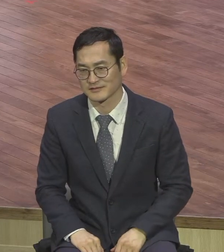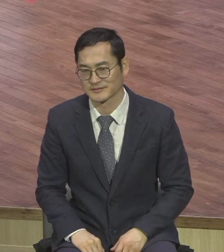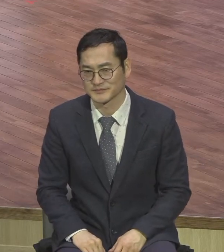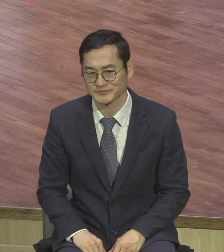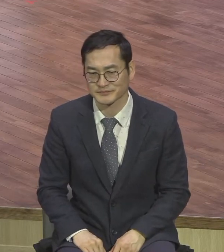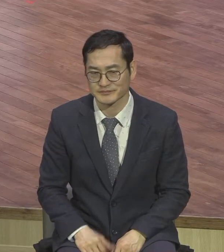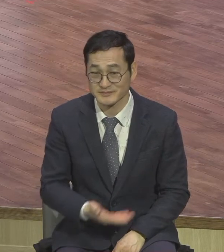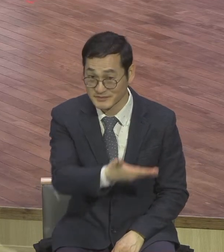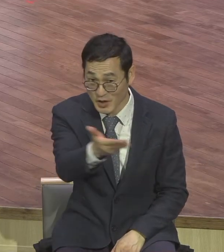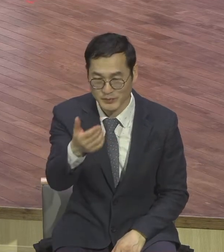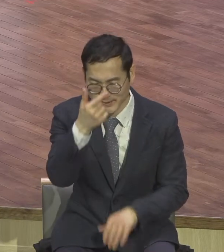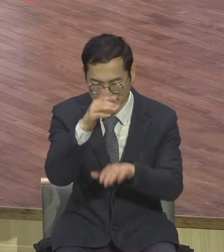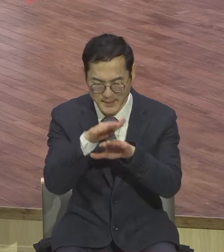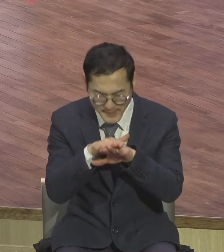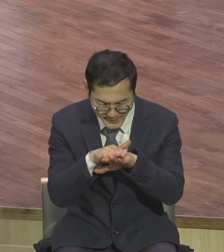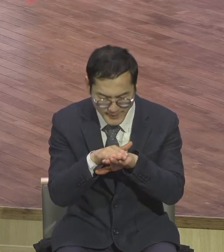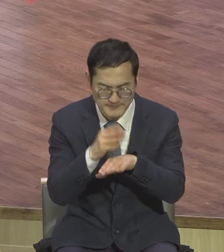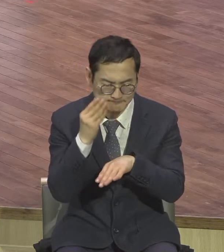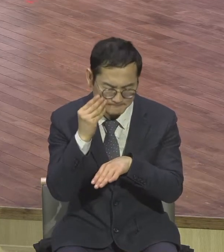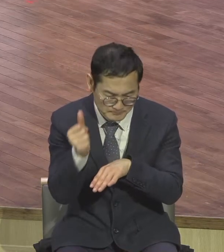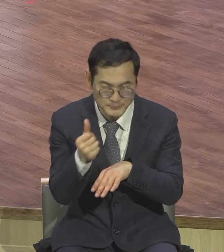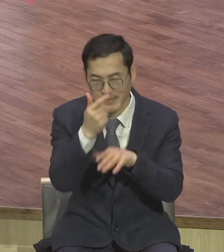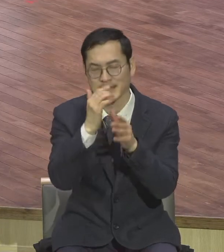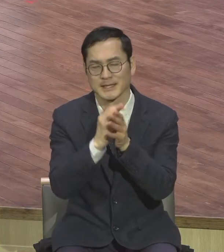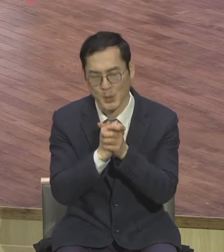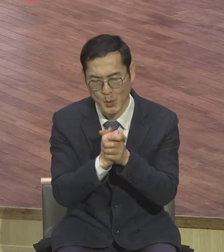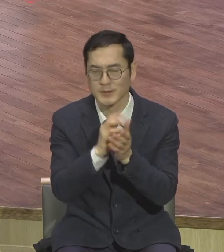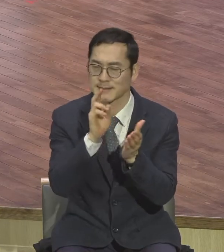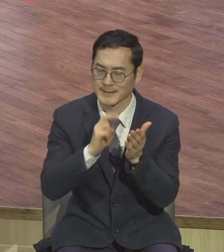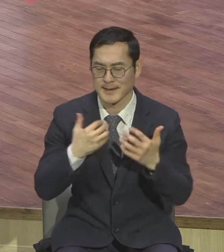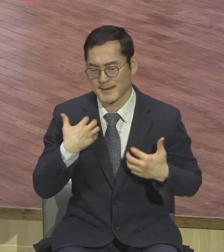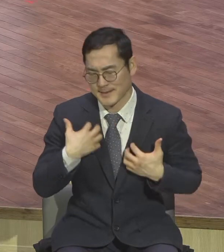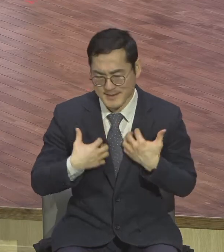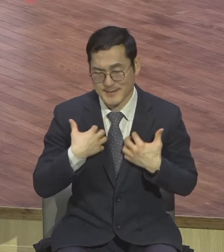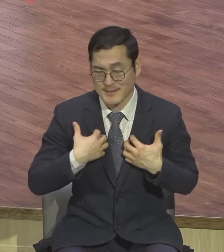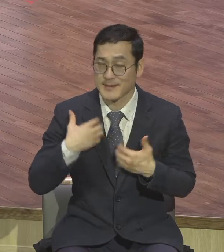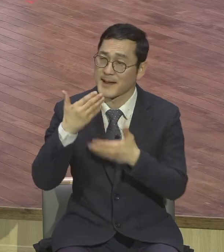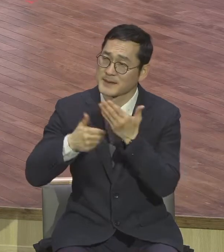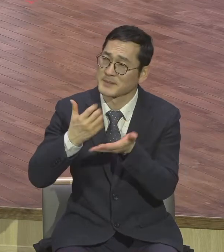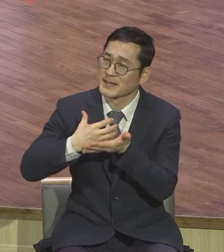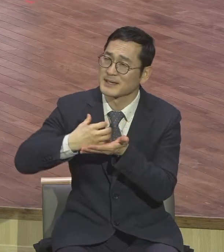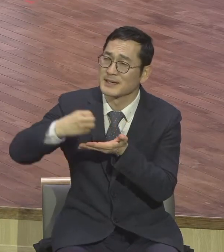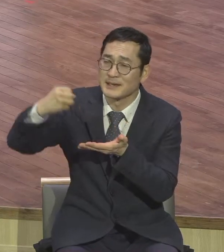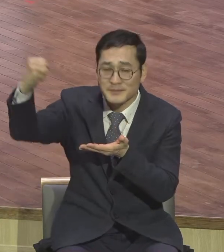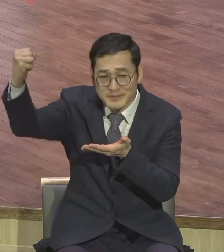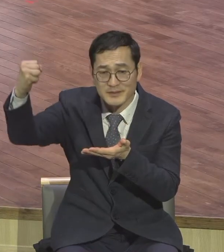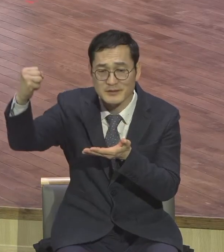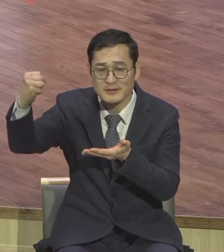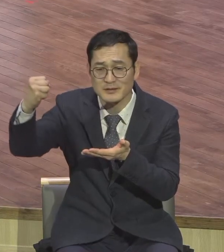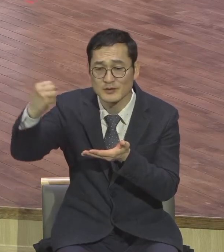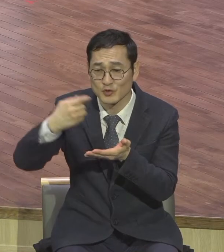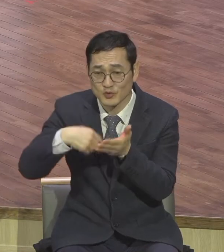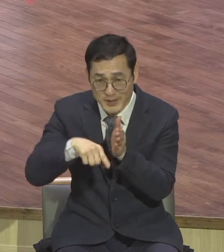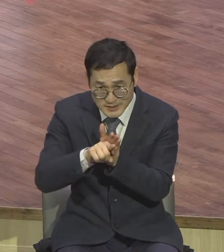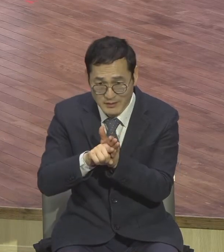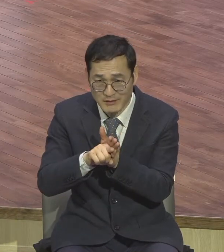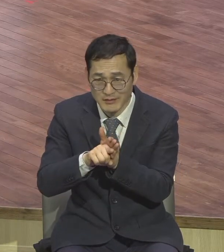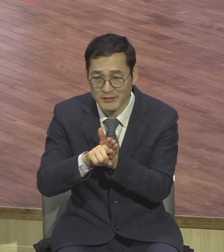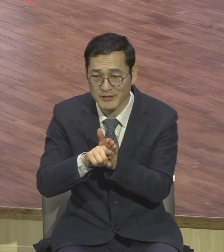응답되고 여러분이 찬양이 하는 게 올라가고 여러분 헌신이 하나님 받으시도록 하시기 바랍니다 그런 것이 그게 딱 걸려있으면 안